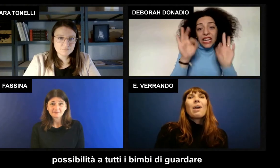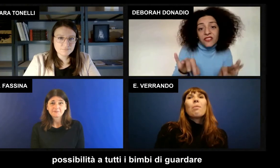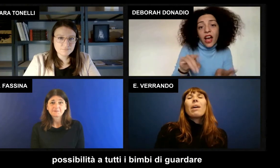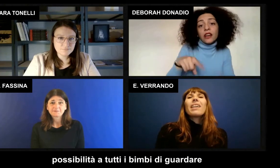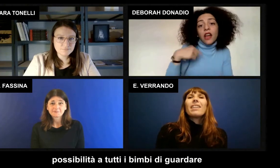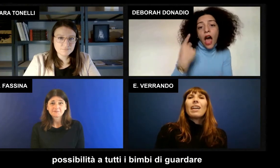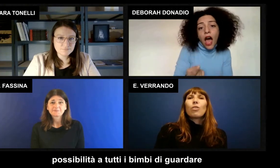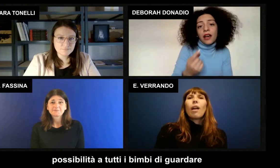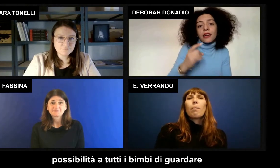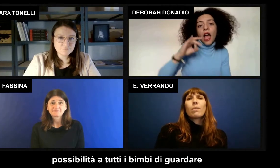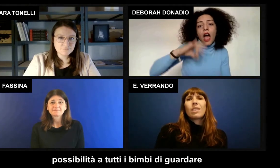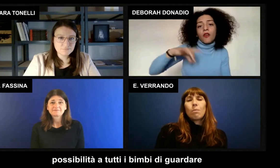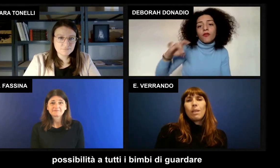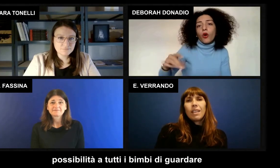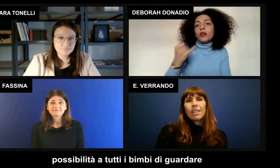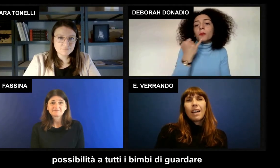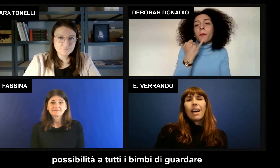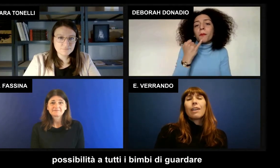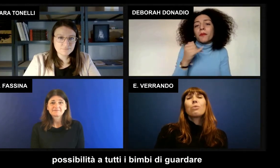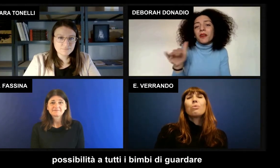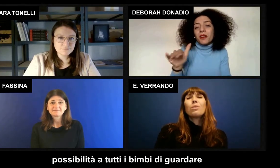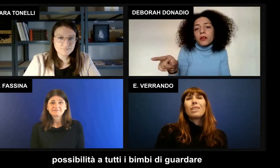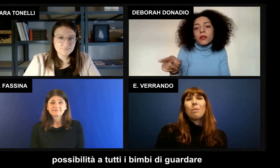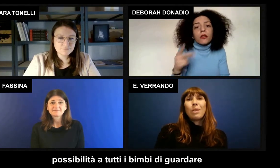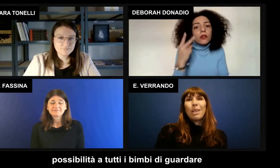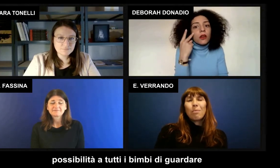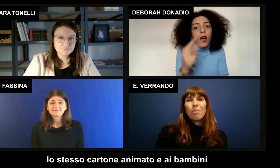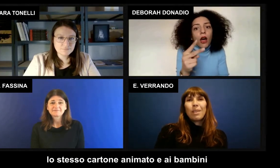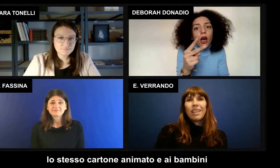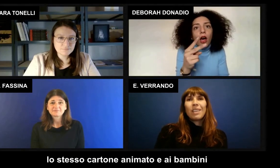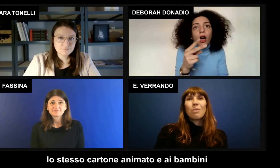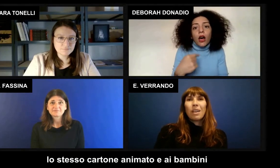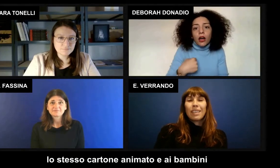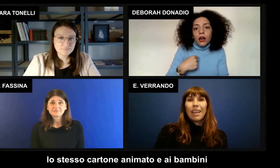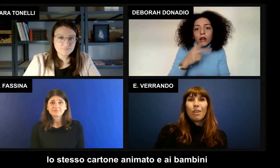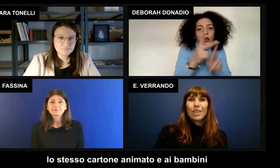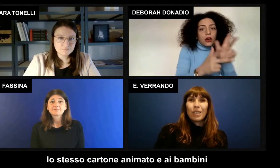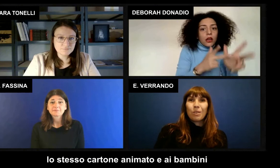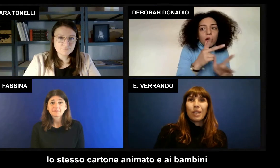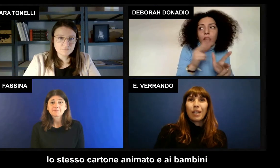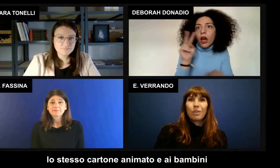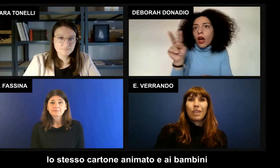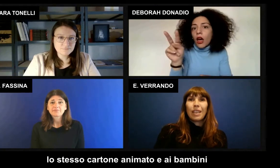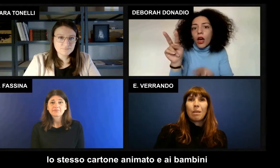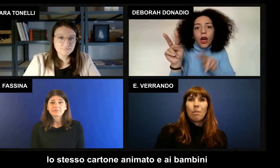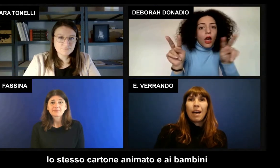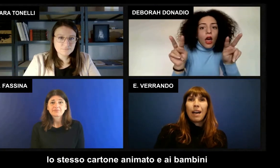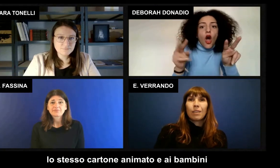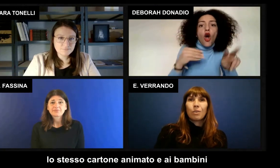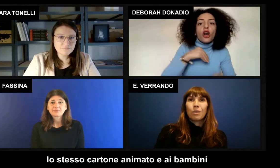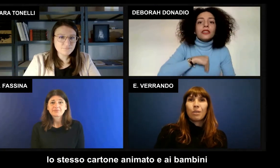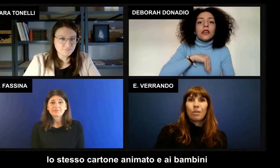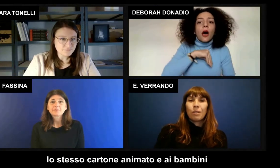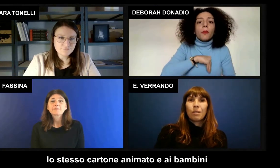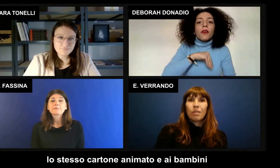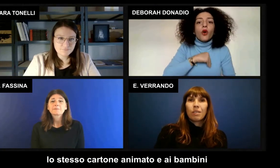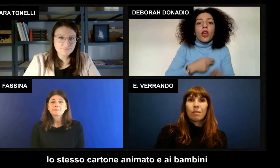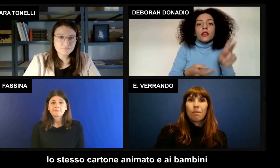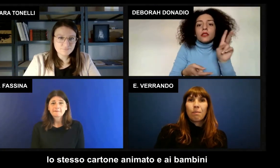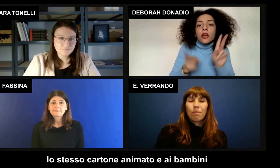ma che ha dato la possibilità a tutti i bimbi di guardare lo stesso cartone animato